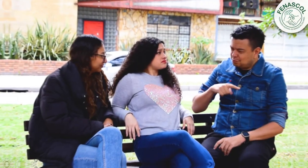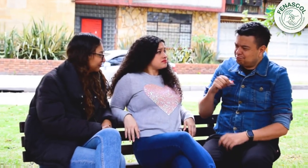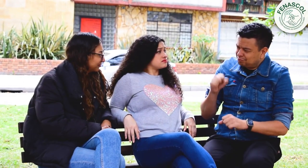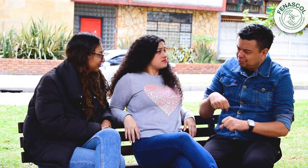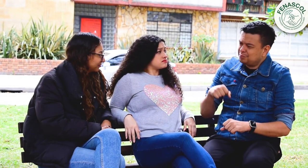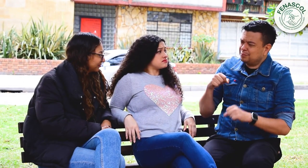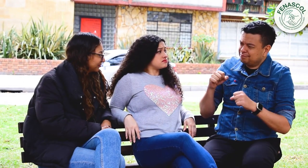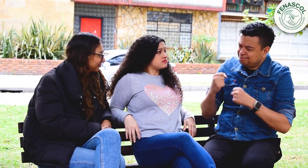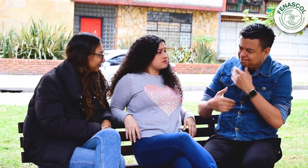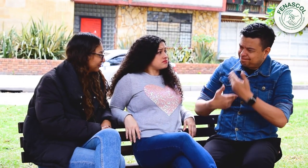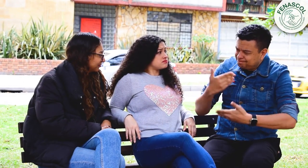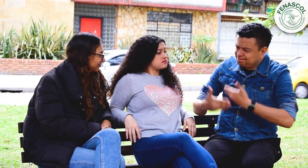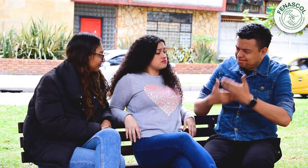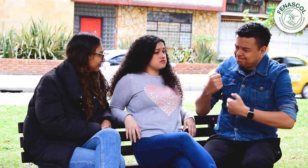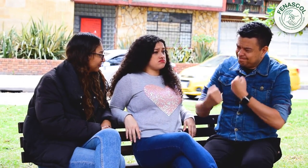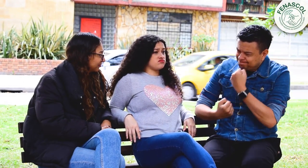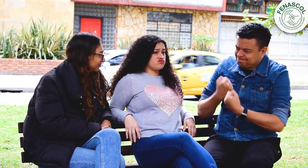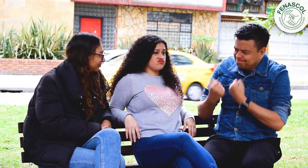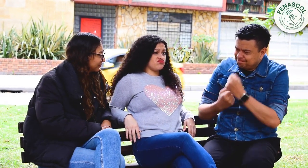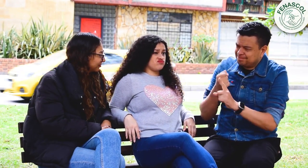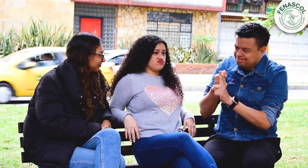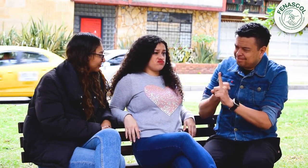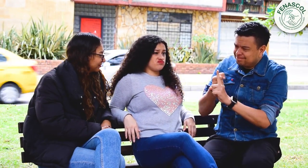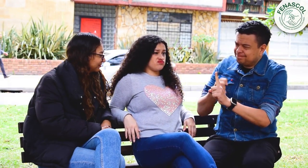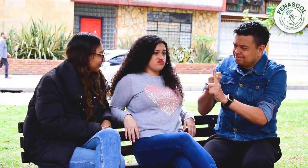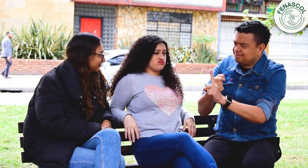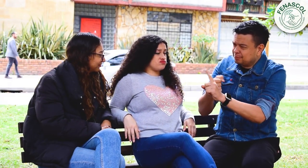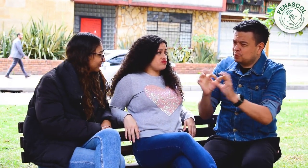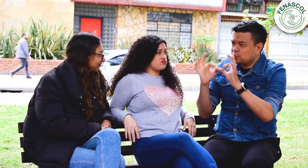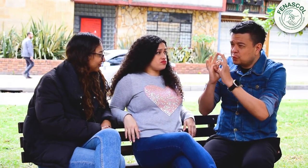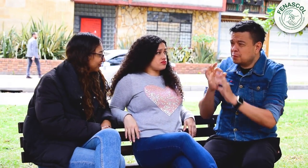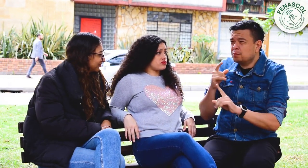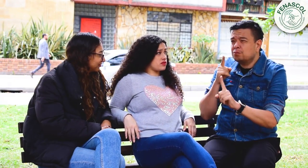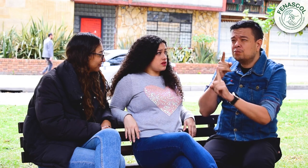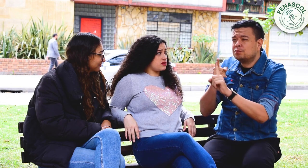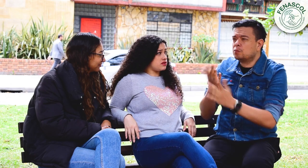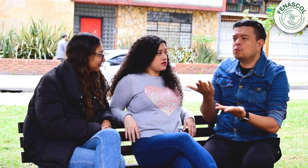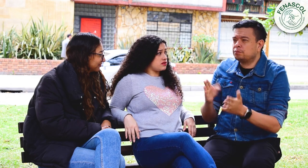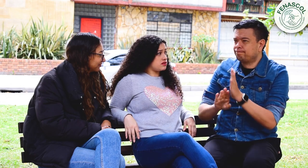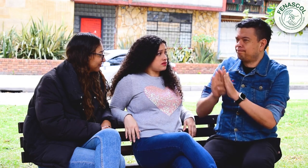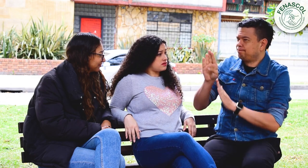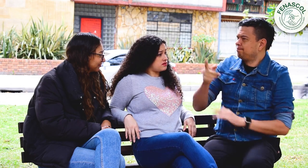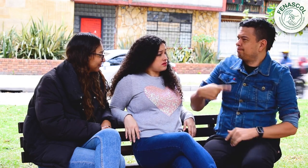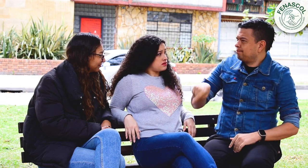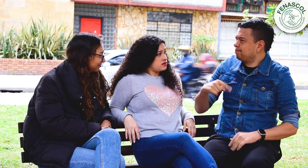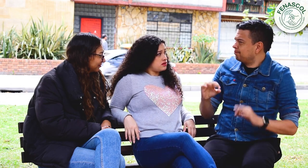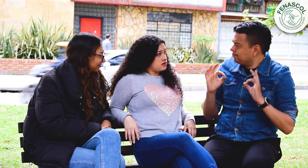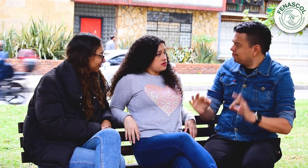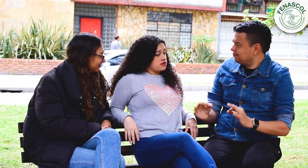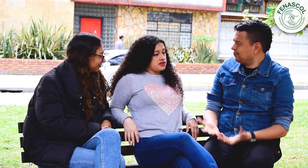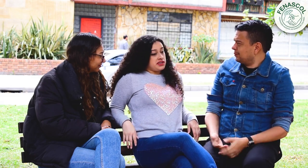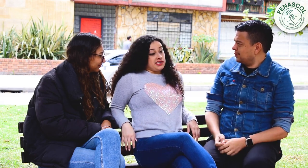Nosotros podemos seguir insistiendo o haciendo gestión, enfocados para lograr nuestro objetivo, para que tengamos éxito.